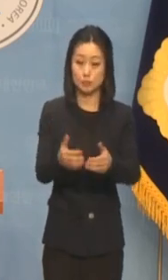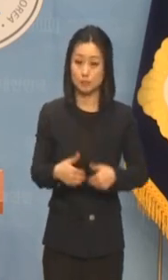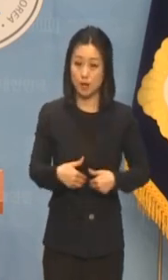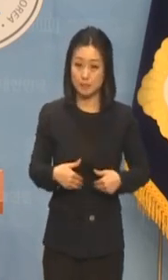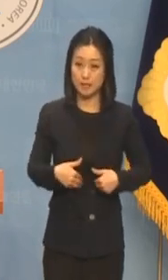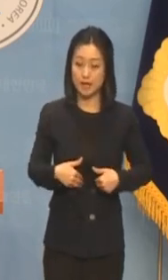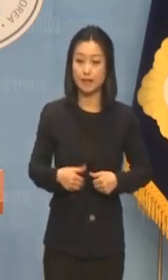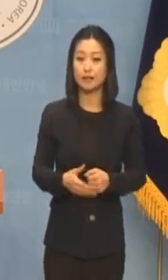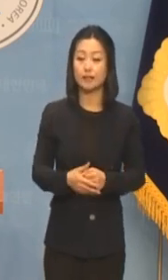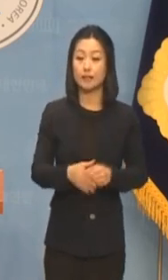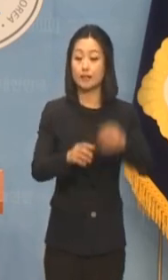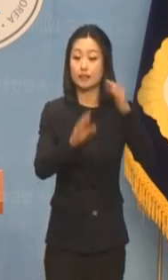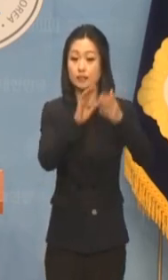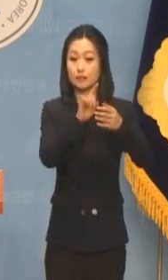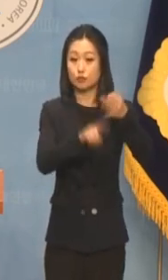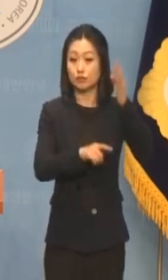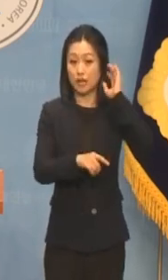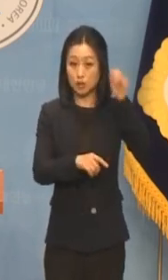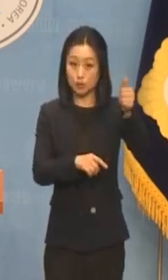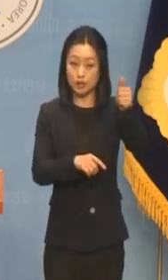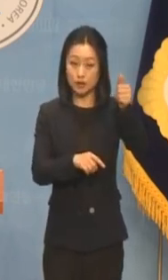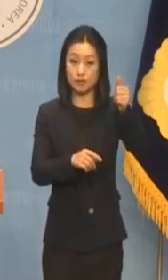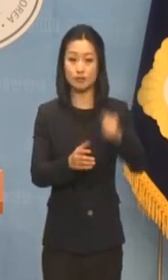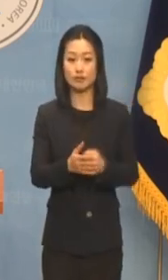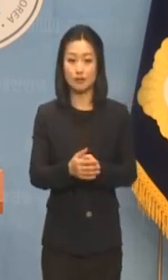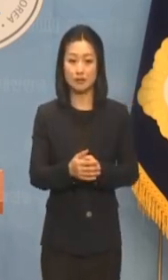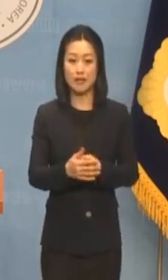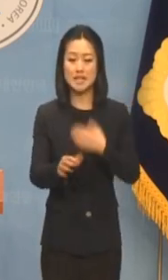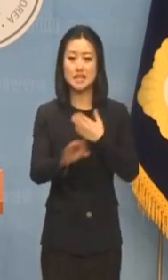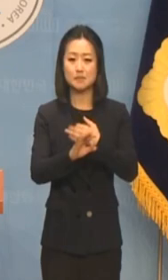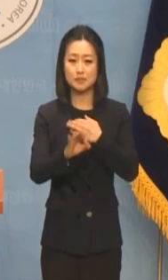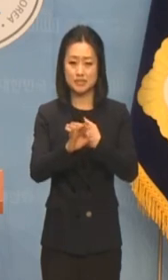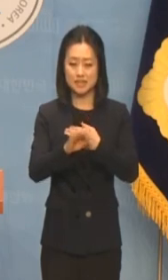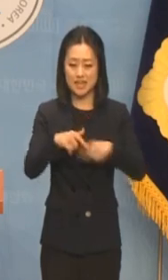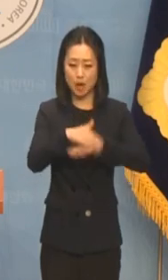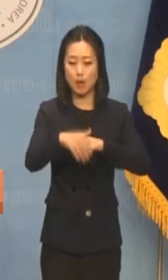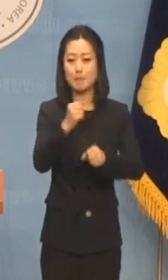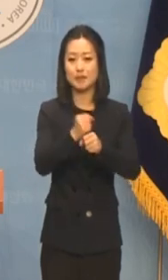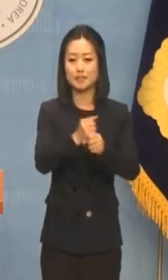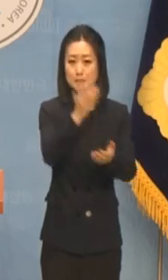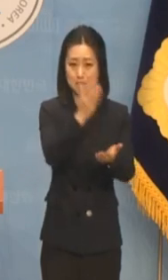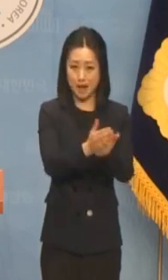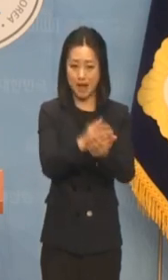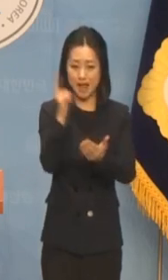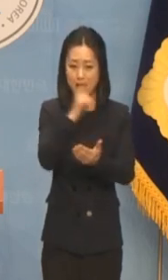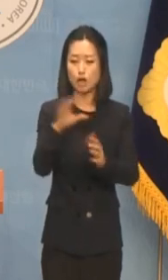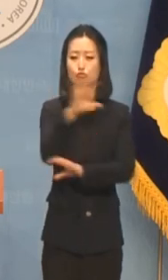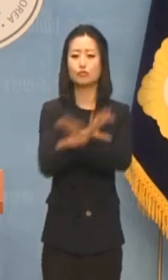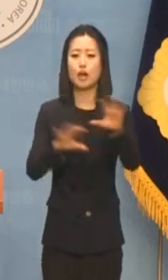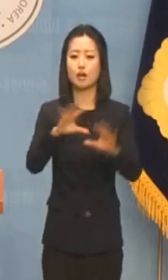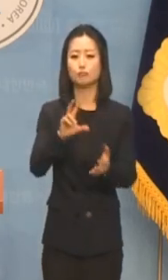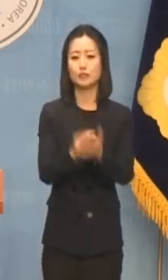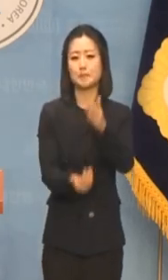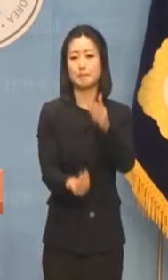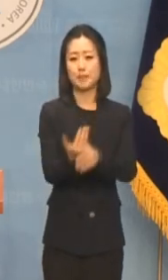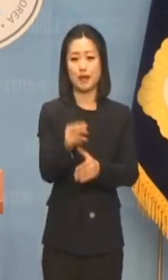윤석열 대통령 언발에 오줌 누지 마십시오. 악순환만 심해질 뿐입니다.